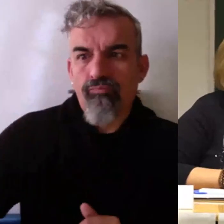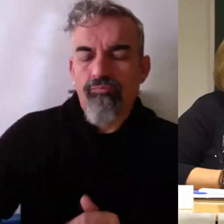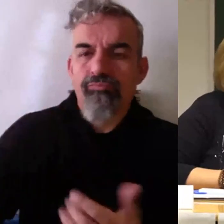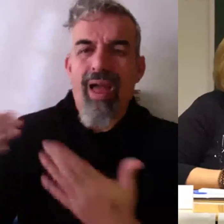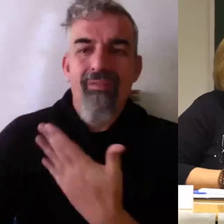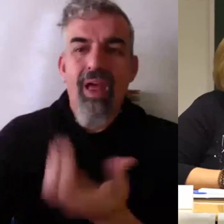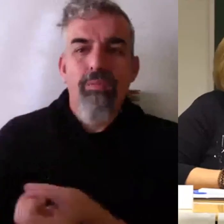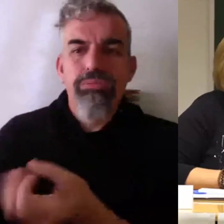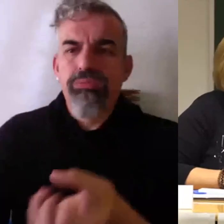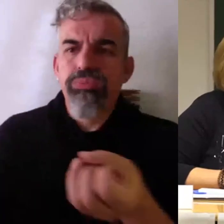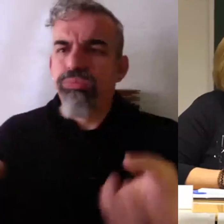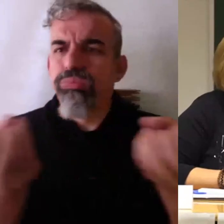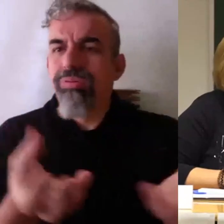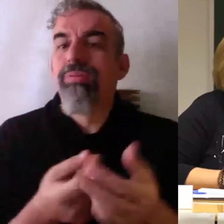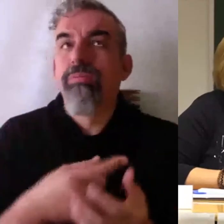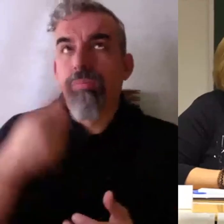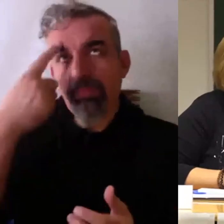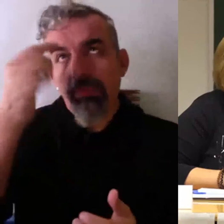cabeza